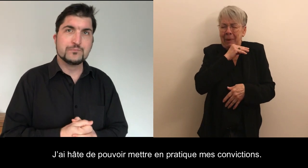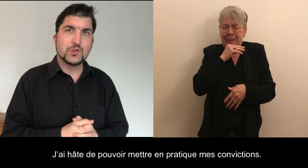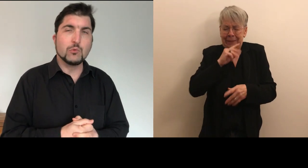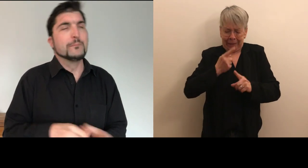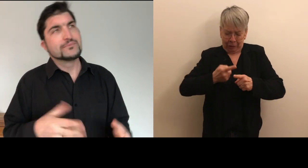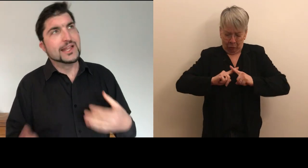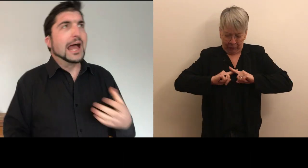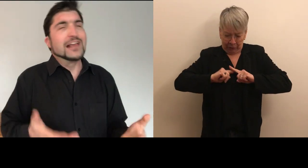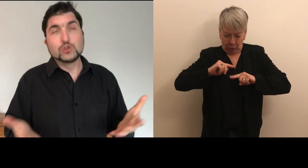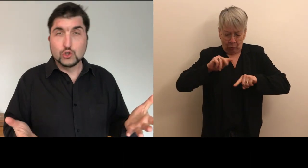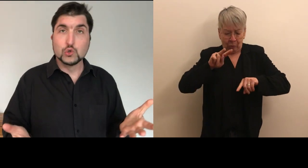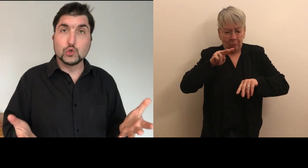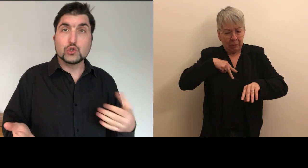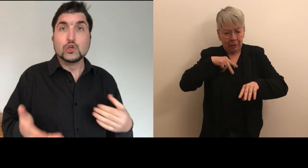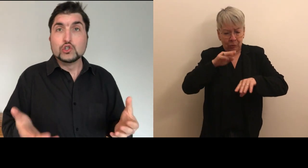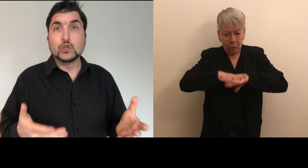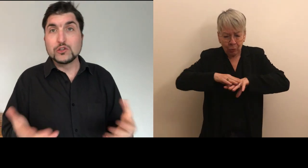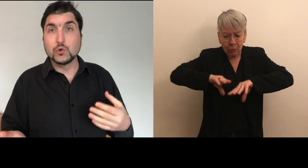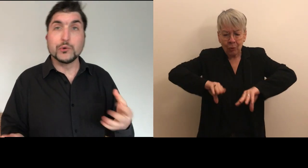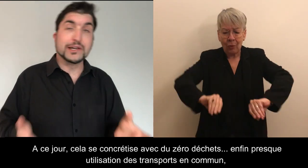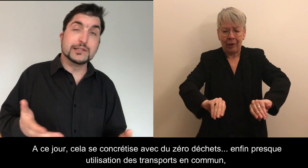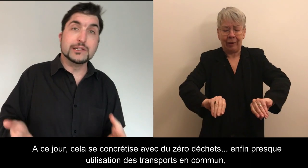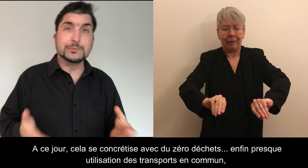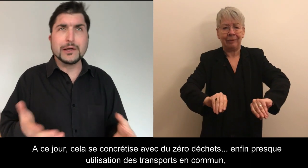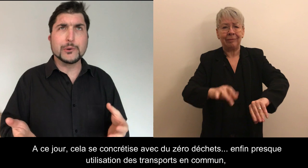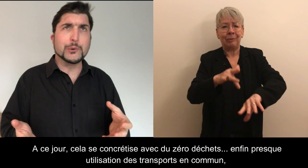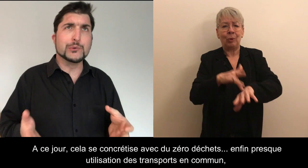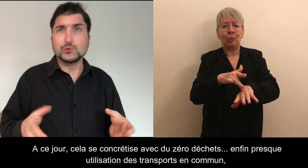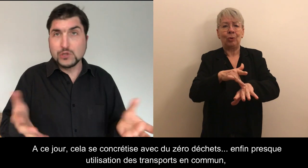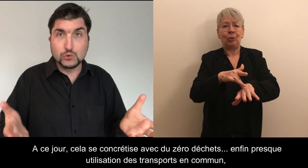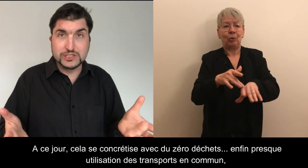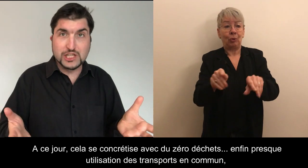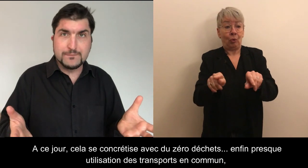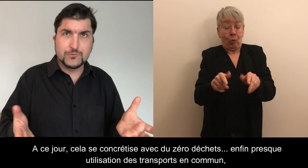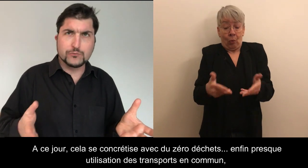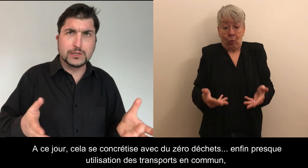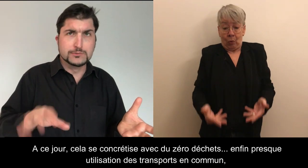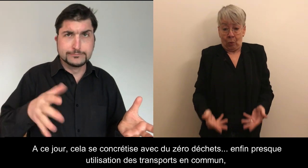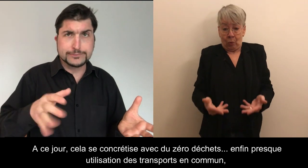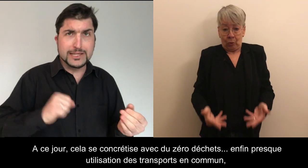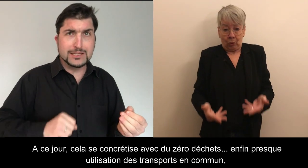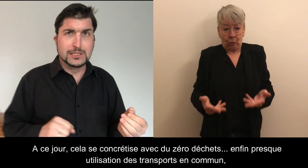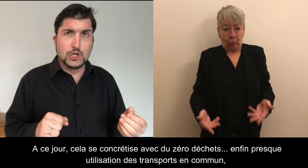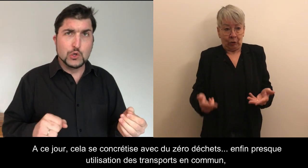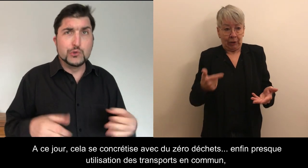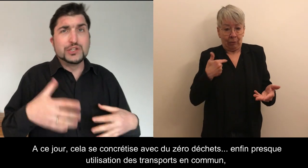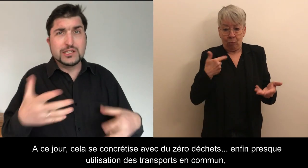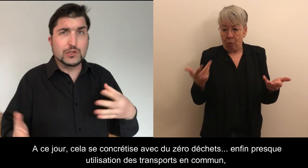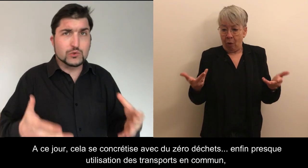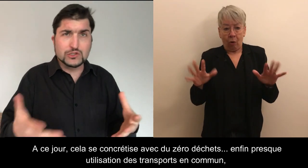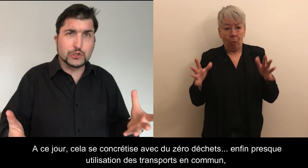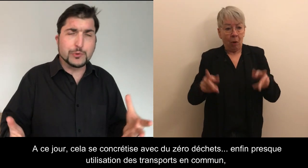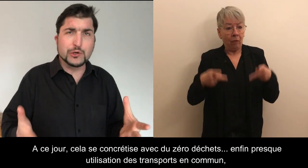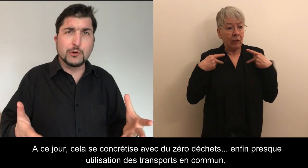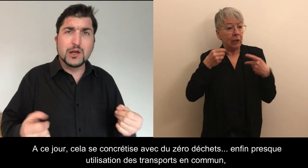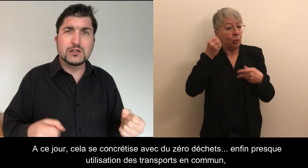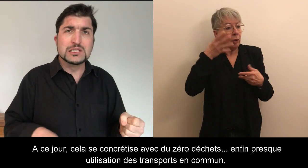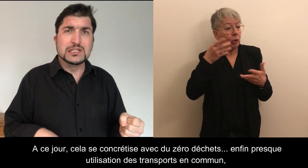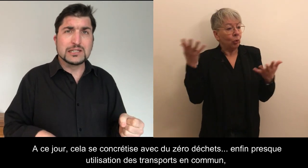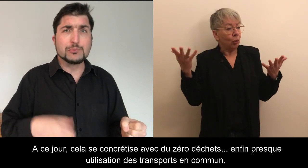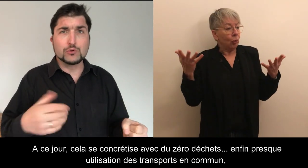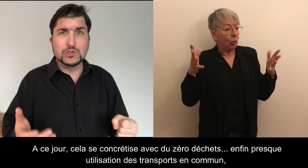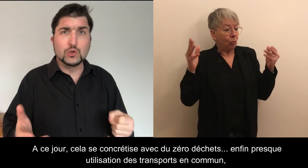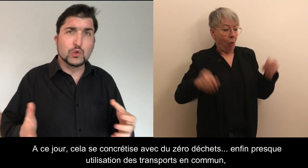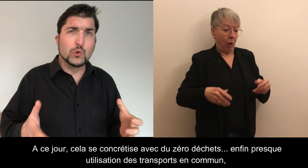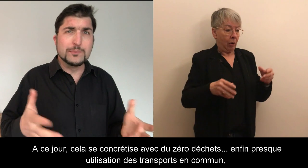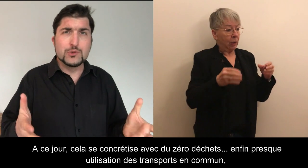convictions. Bon, à ce jour, cela se concrétise par du zéro déchet, enfin presque, l'utilisation des transports en commun,